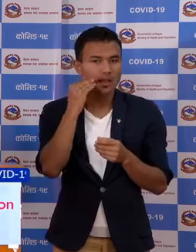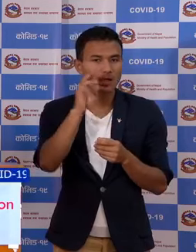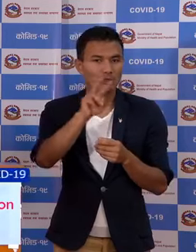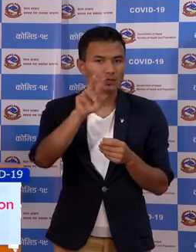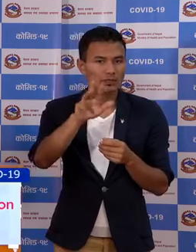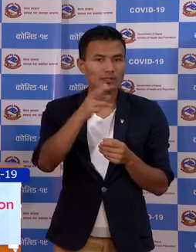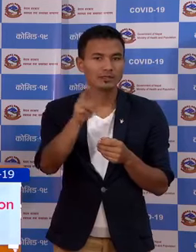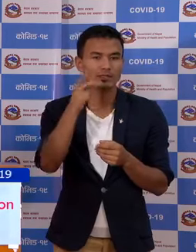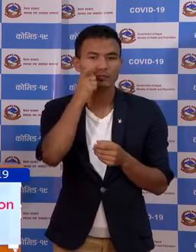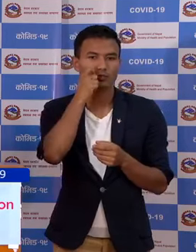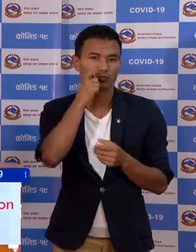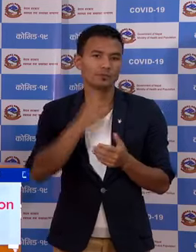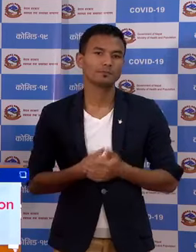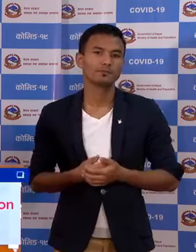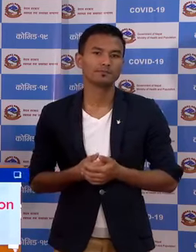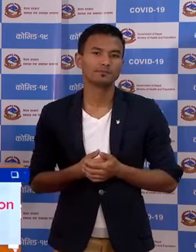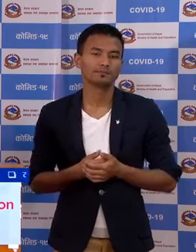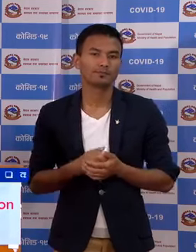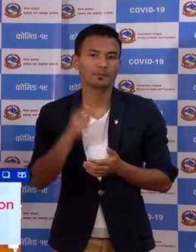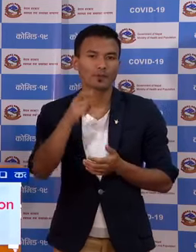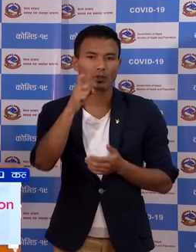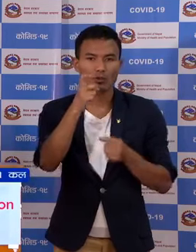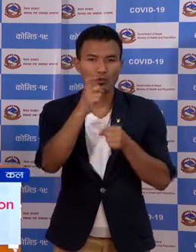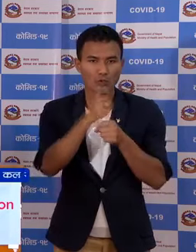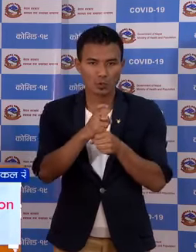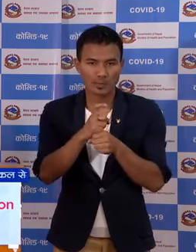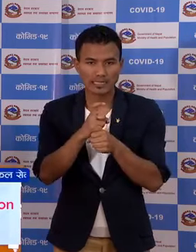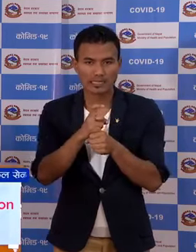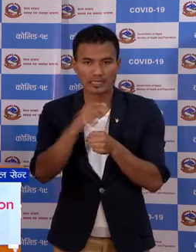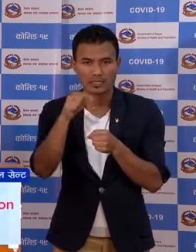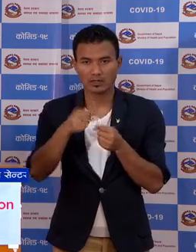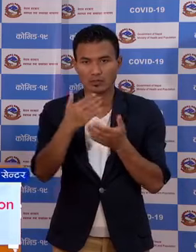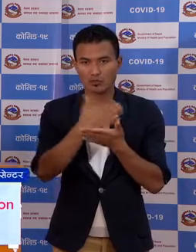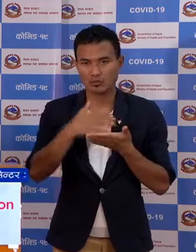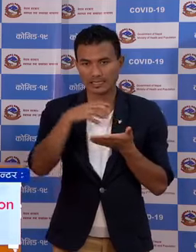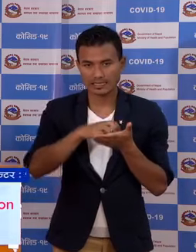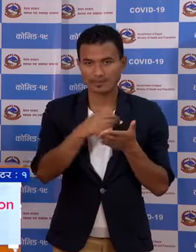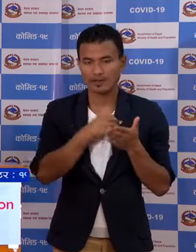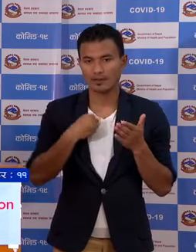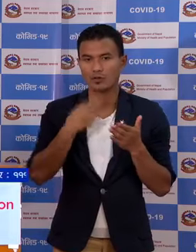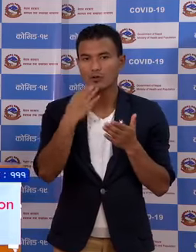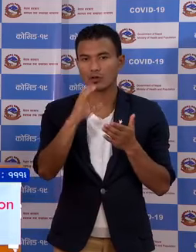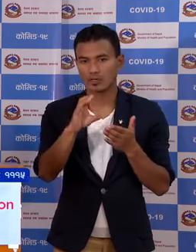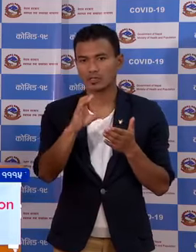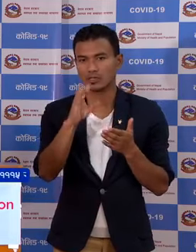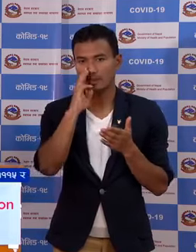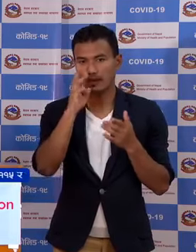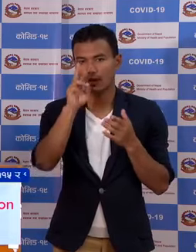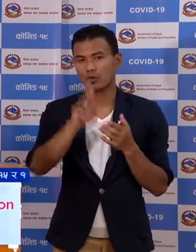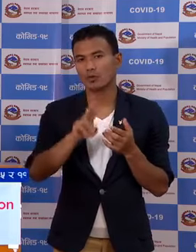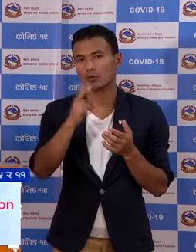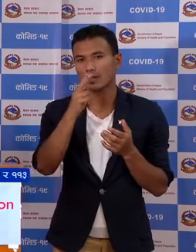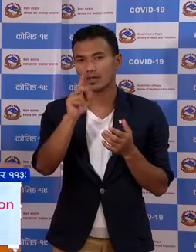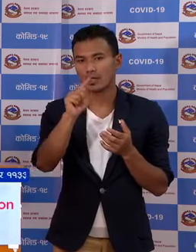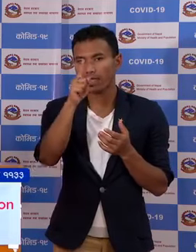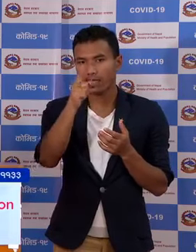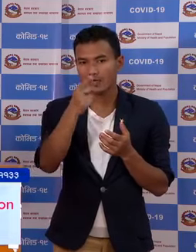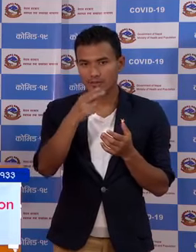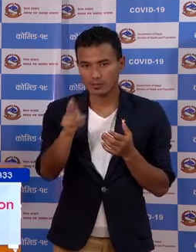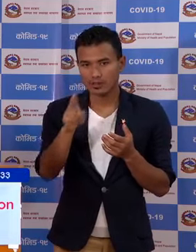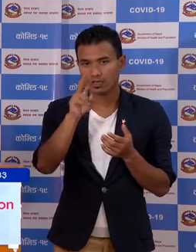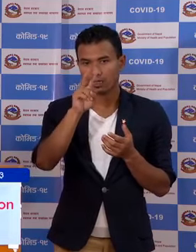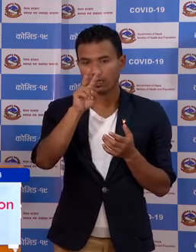29 जना पुरूश गुल्मी हाल लुम्मिनी मेडिकल कलेज मा रानुबाय को 1